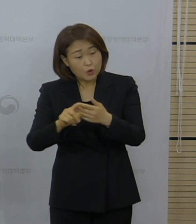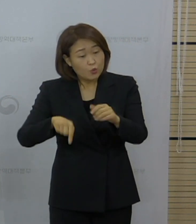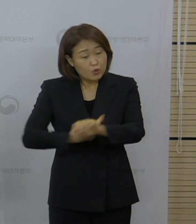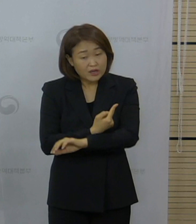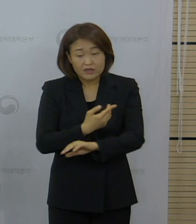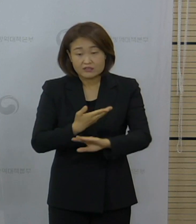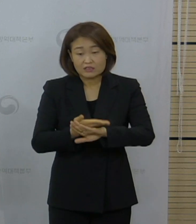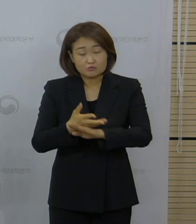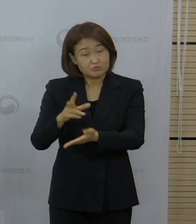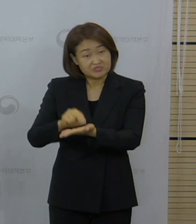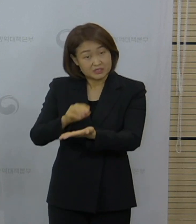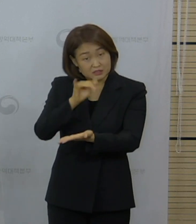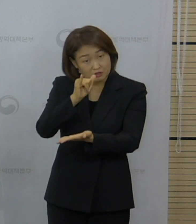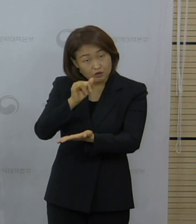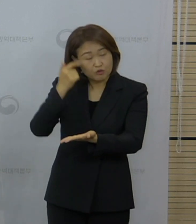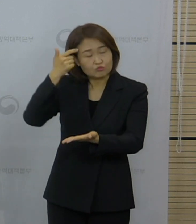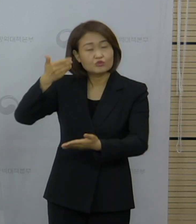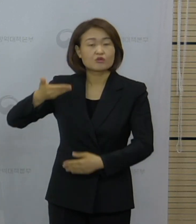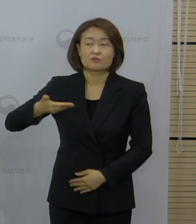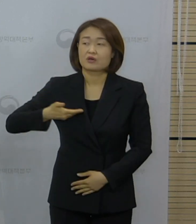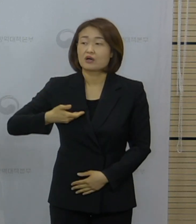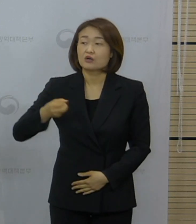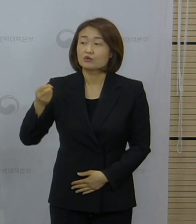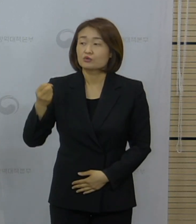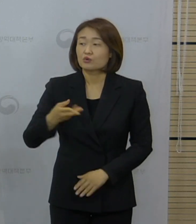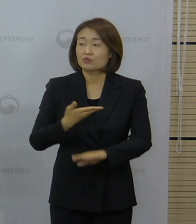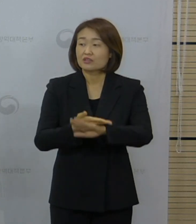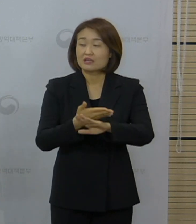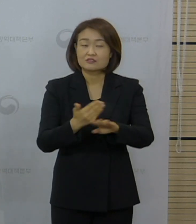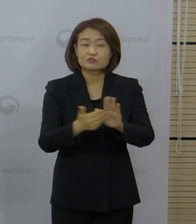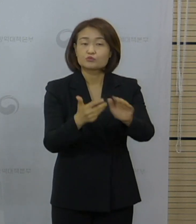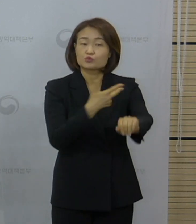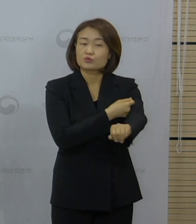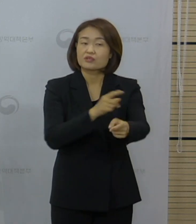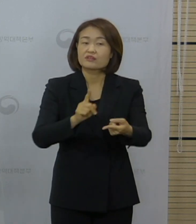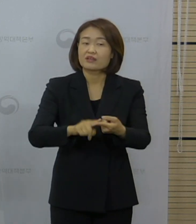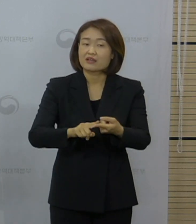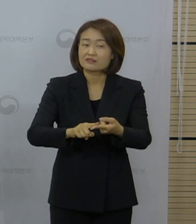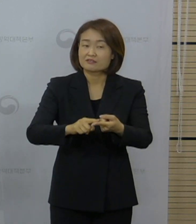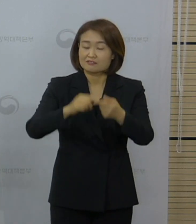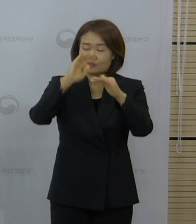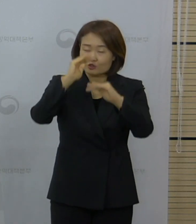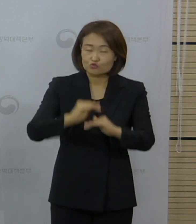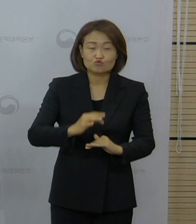접종 계획도 이처럼 미뤄질 예정인지 궁금하다라고 질문 주셨습니다.